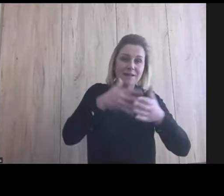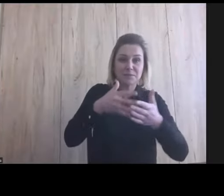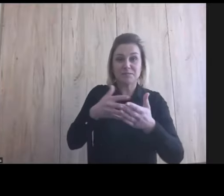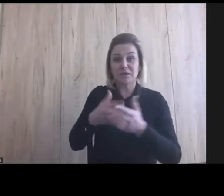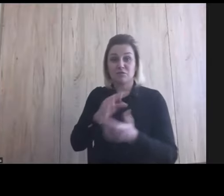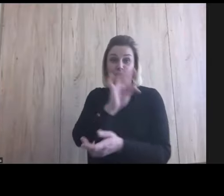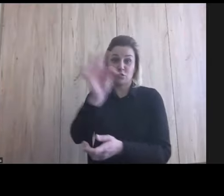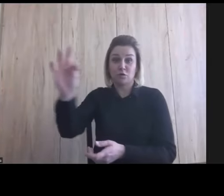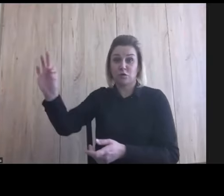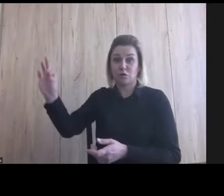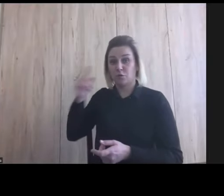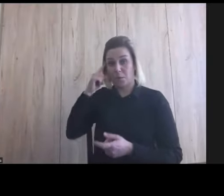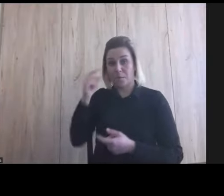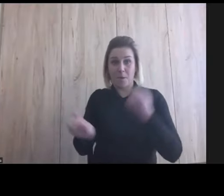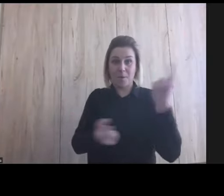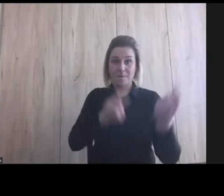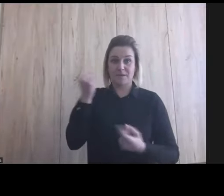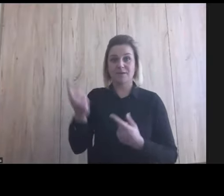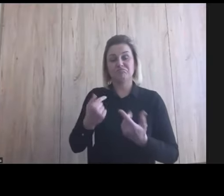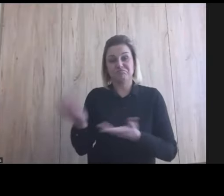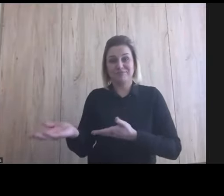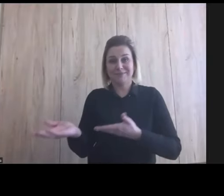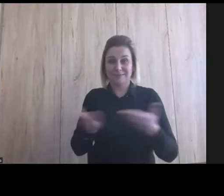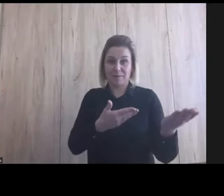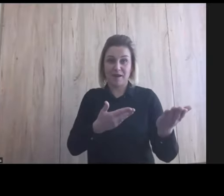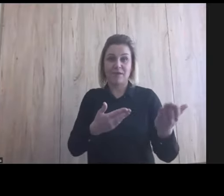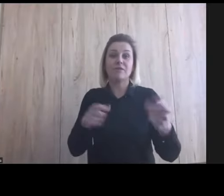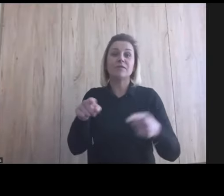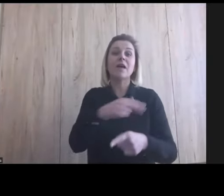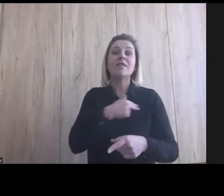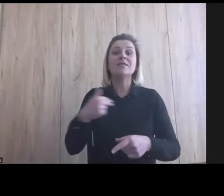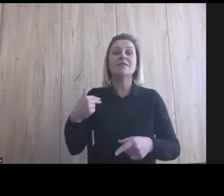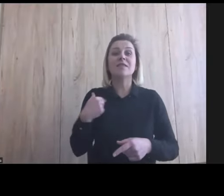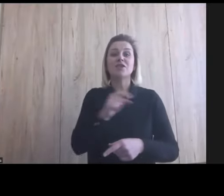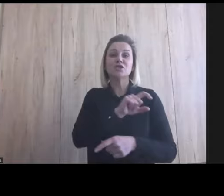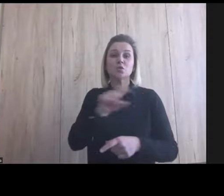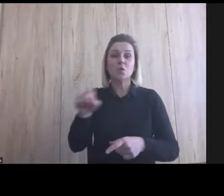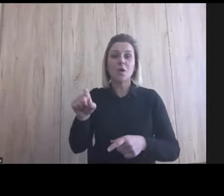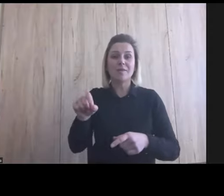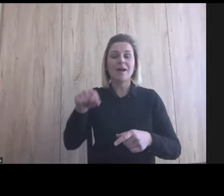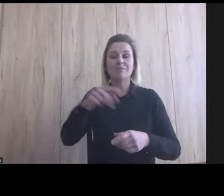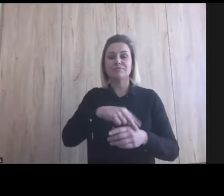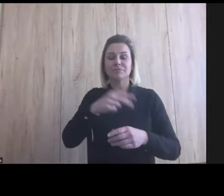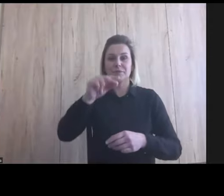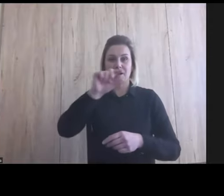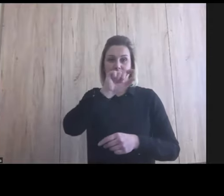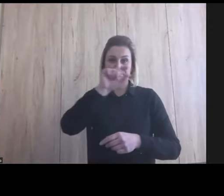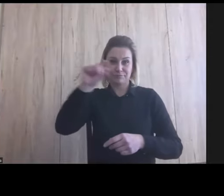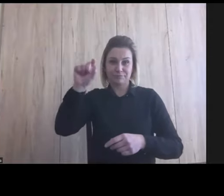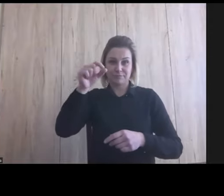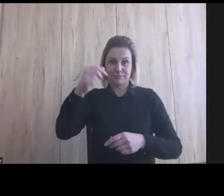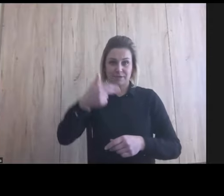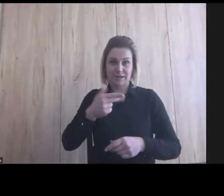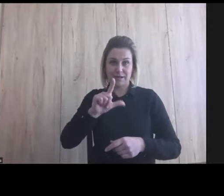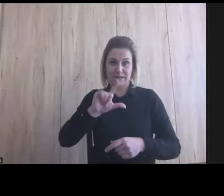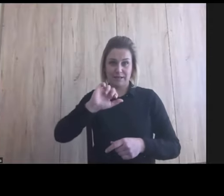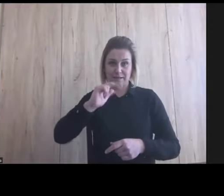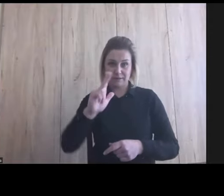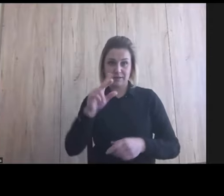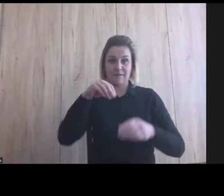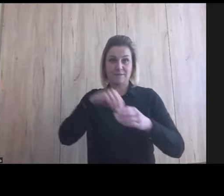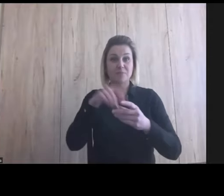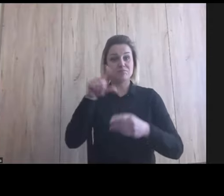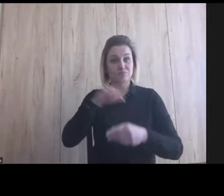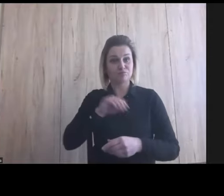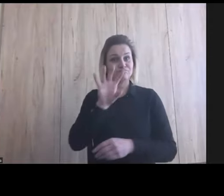pomysłów. Także zapraszamy. Śledźcie naszą stronę. Ja wkleiłam wyżej link do niej. Także